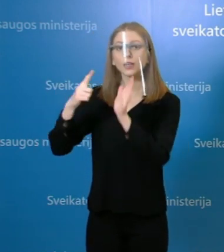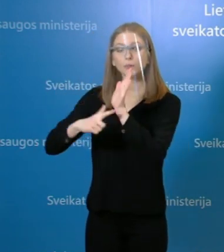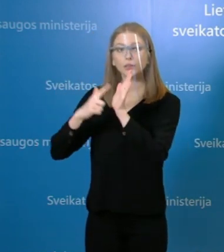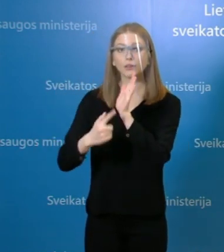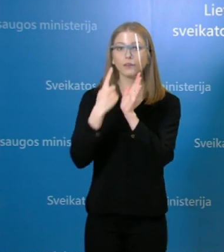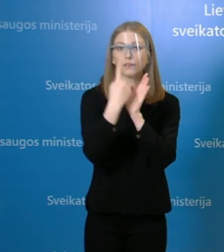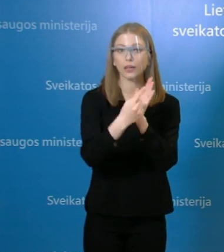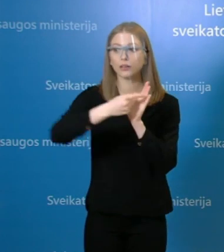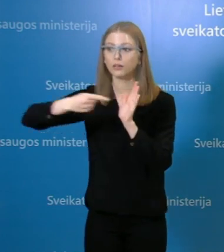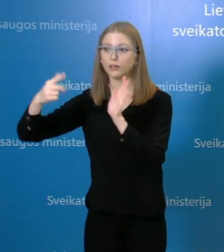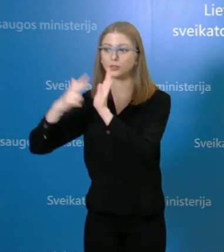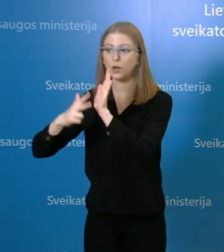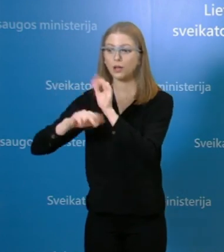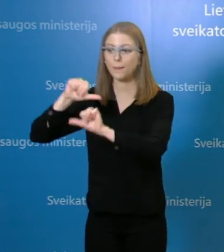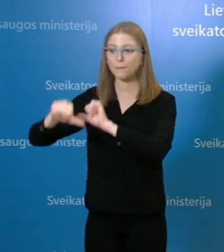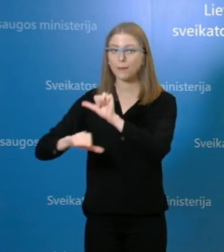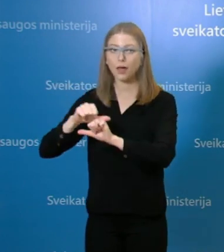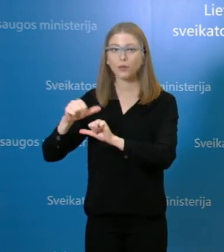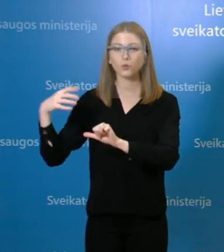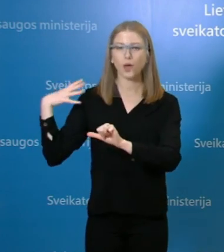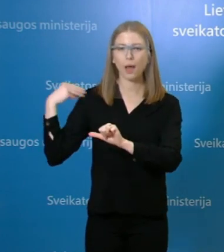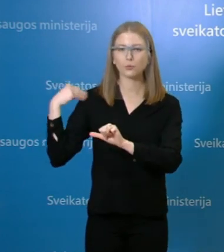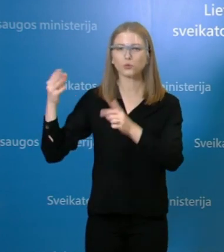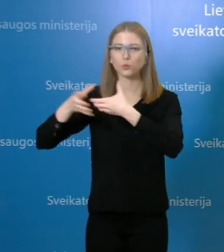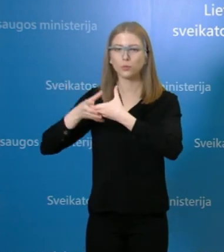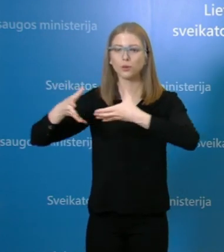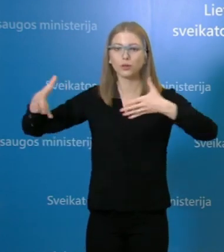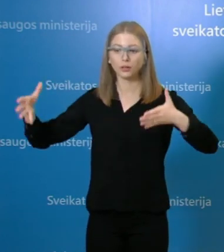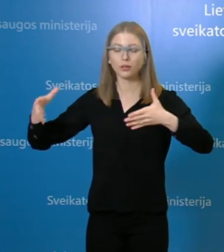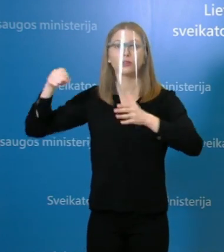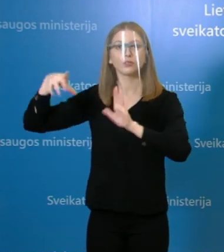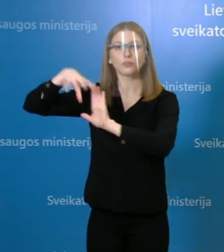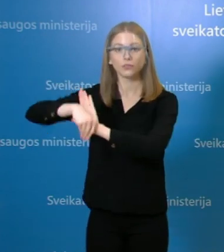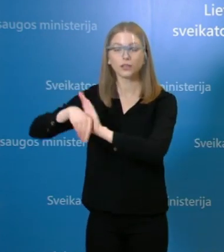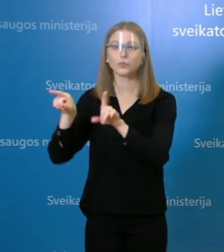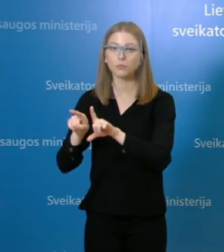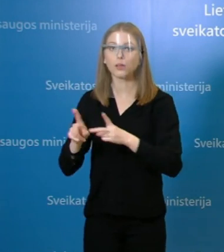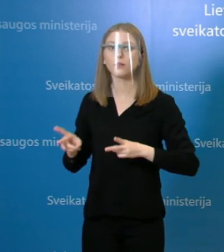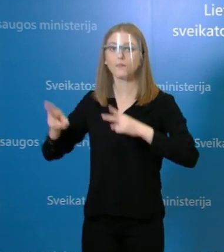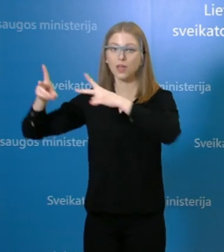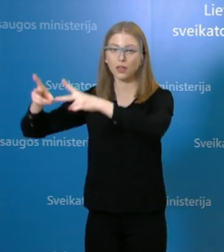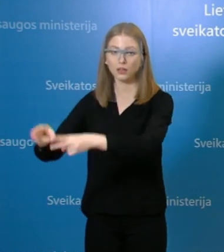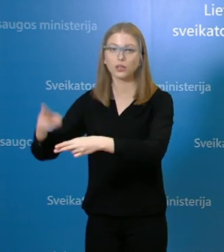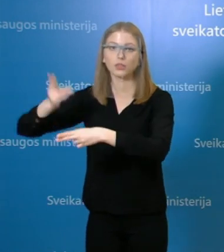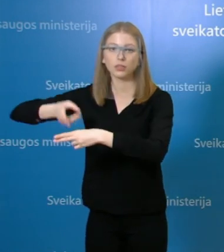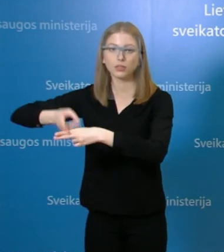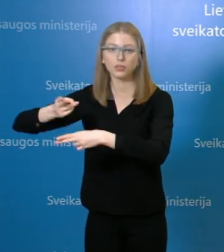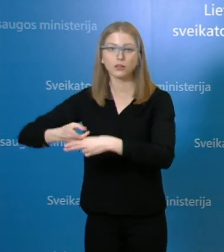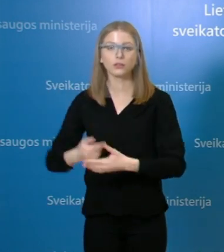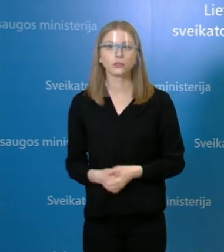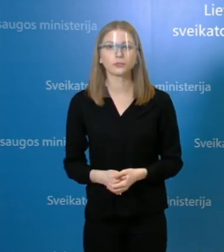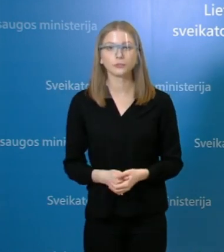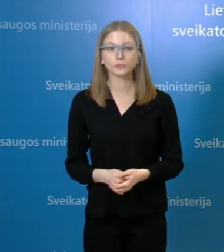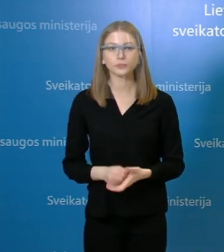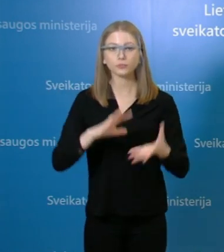80 metų amžiaus grupiai ir sirgo onkologinę lygą. Mirė dėl kitų priežašių asmenys